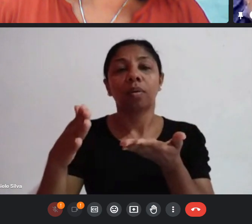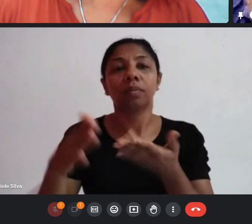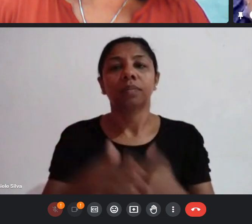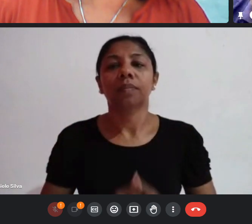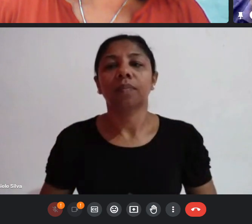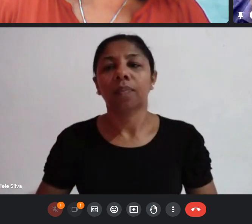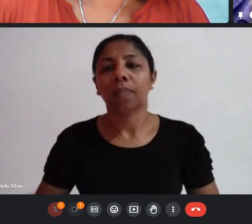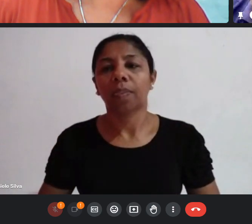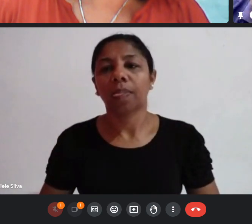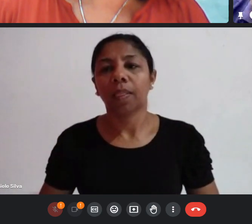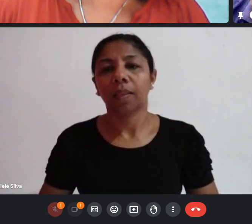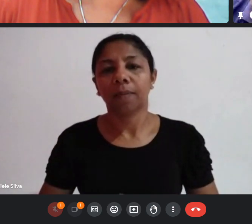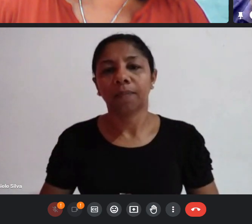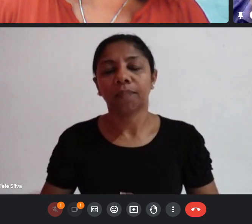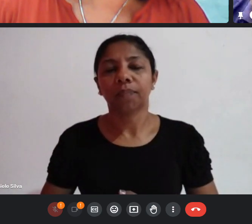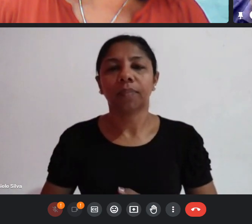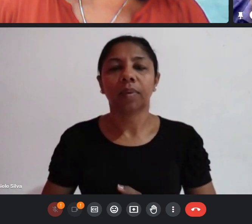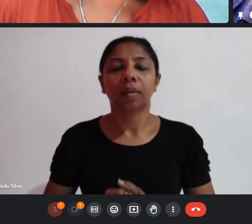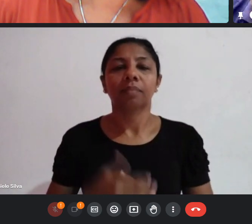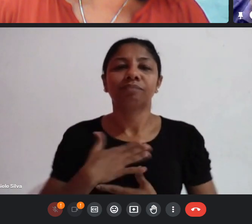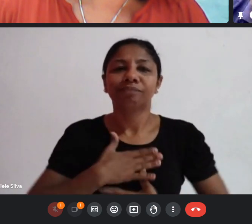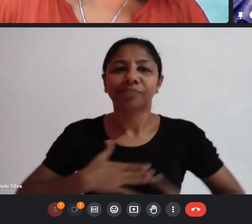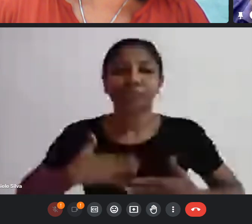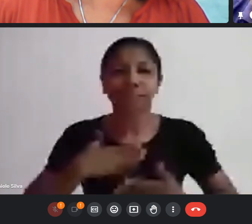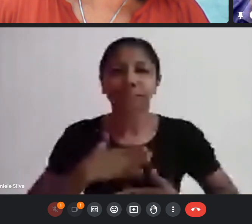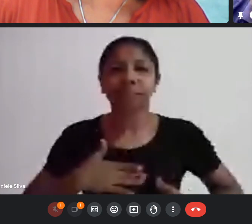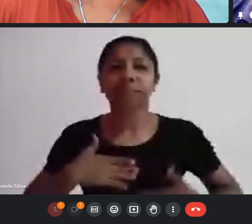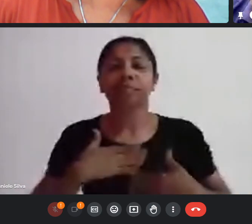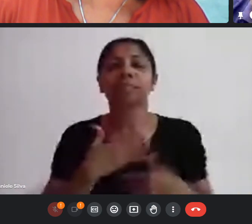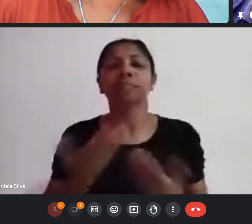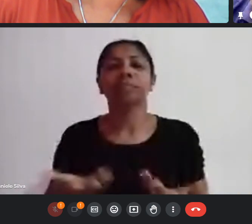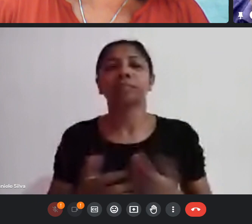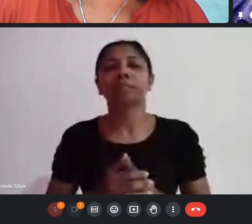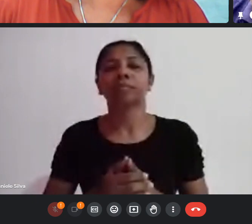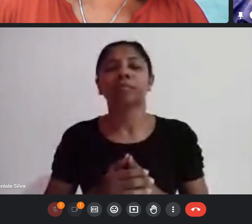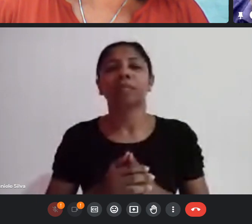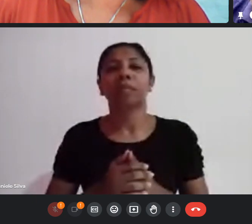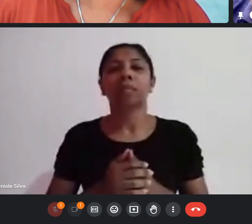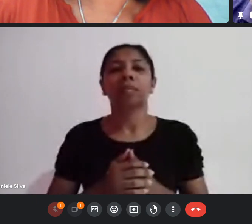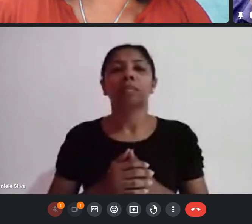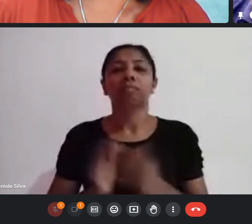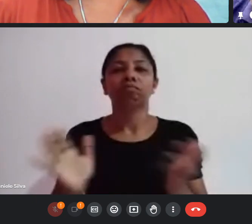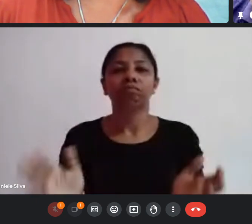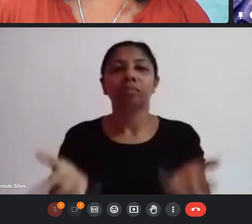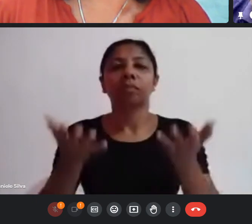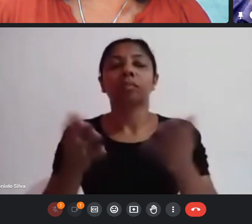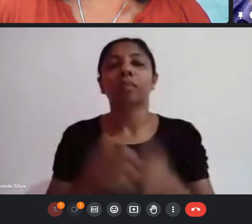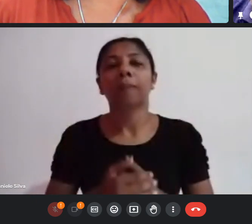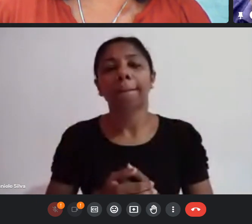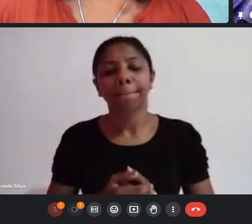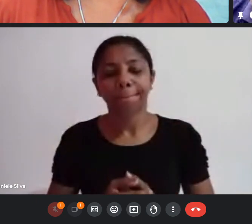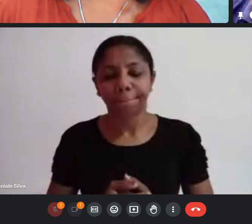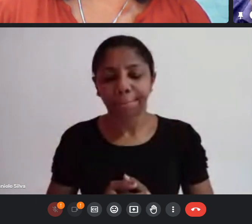a satisfação de dado um impulso das ondas